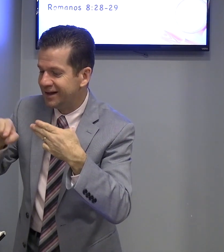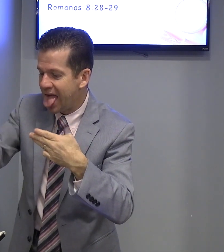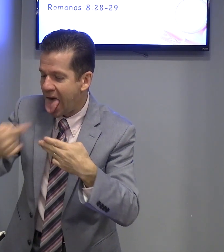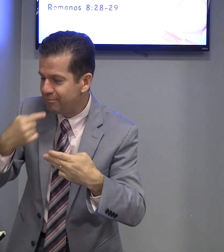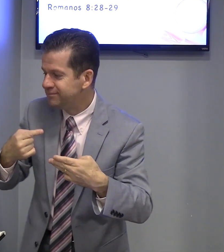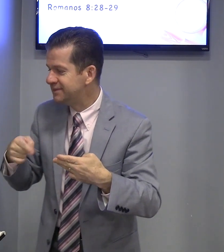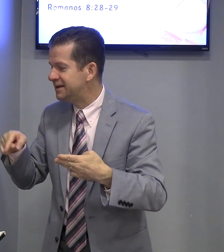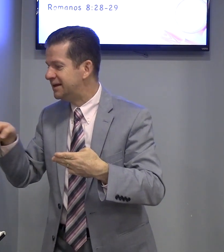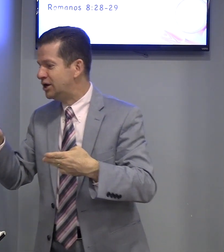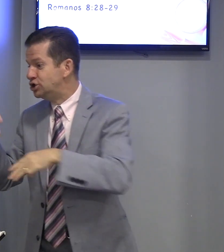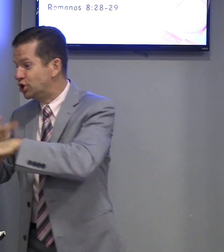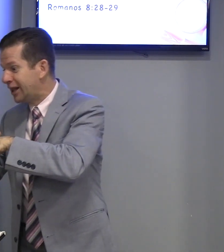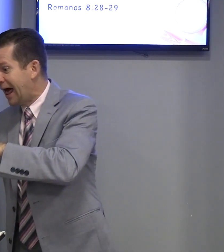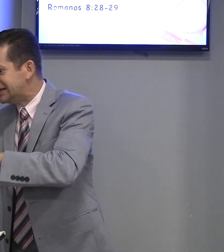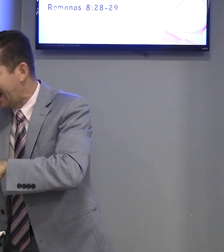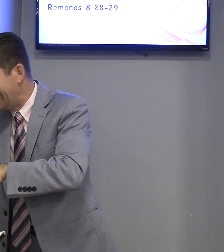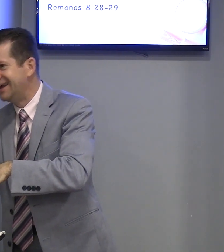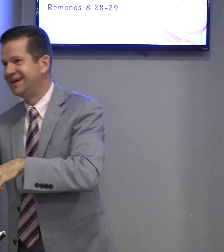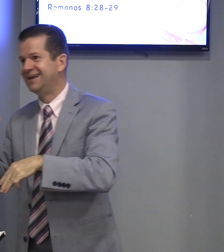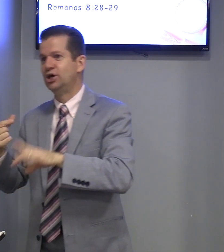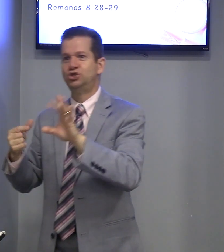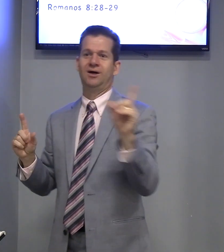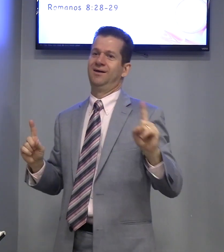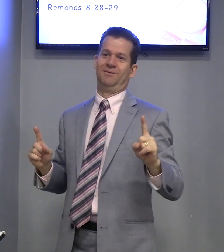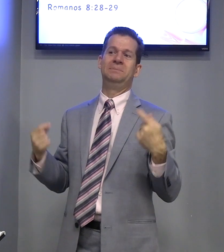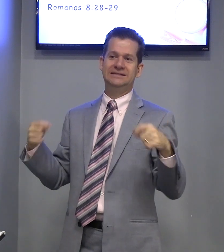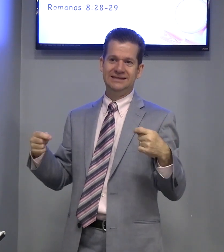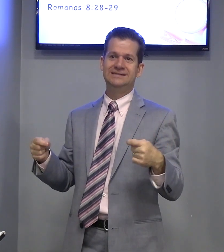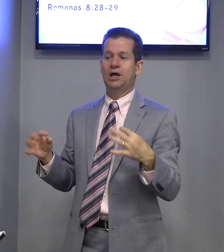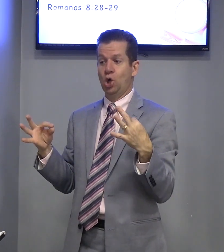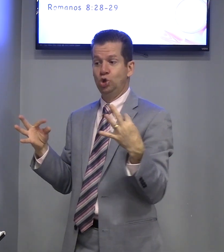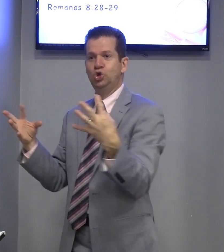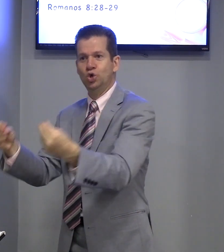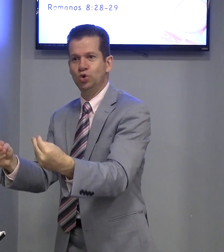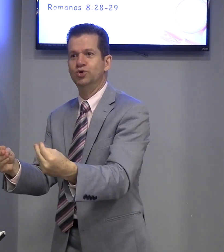Chocolate Só não Precisa Tudo